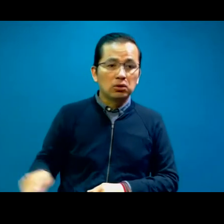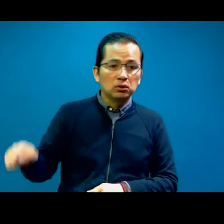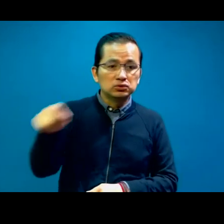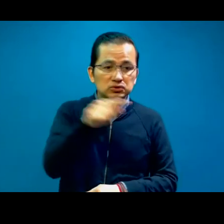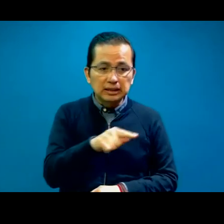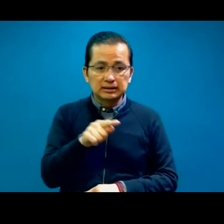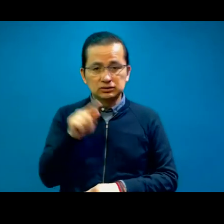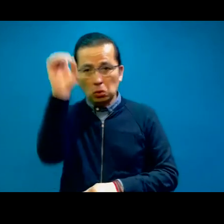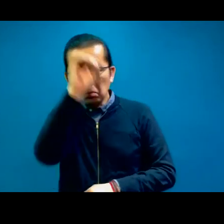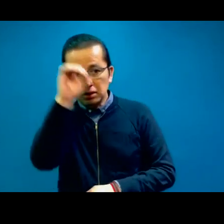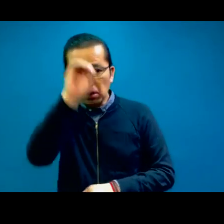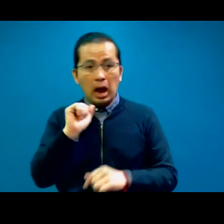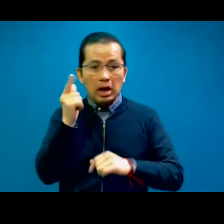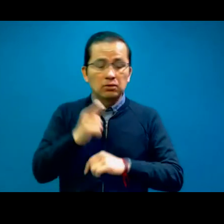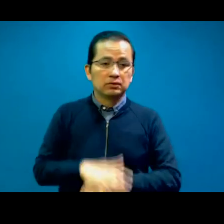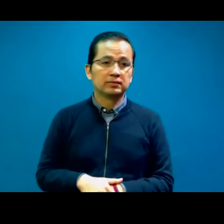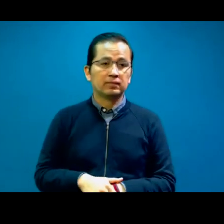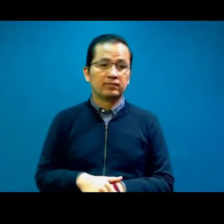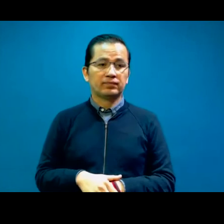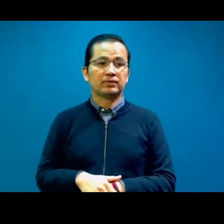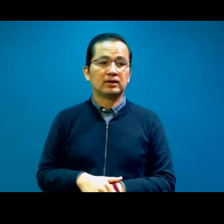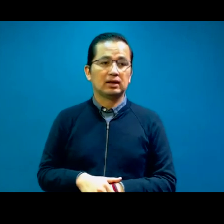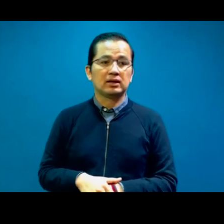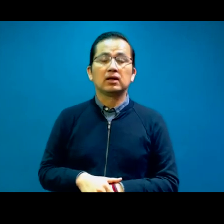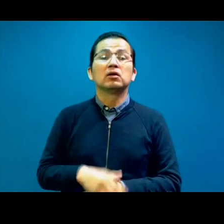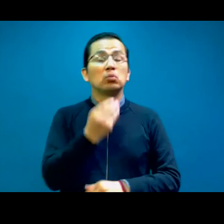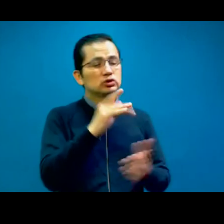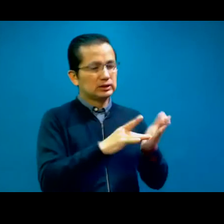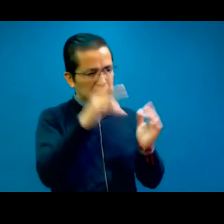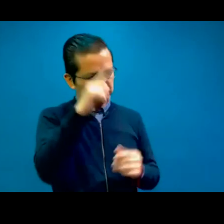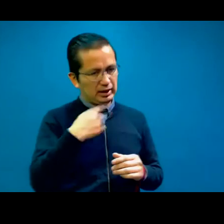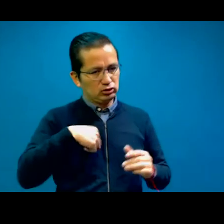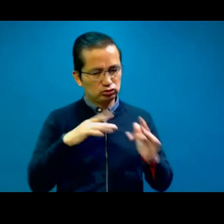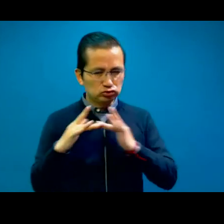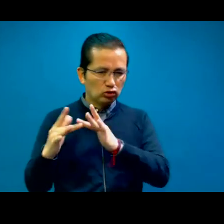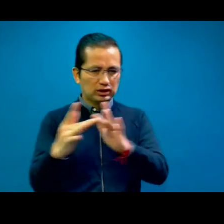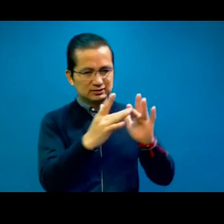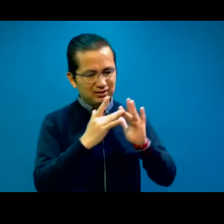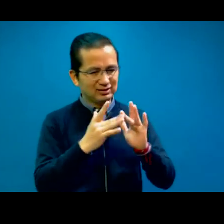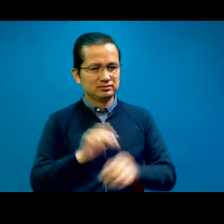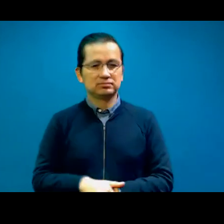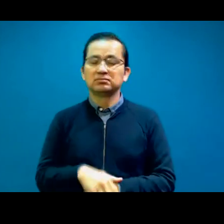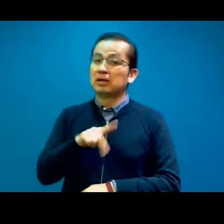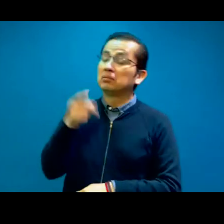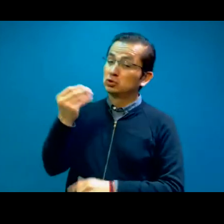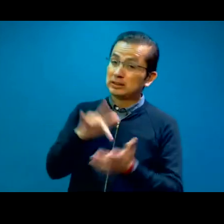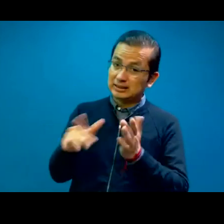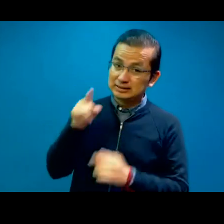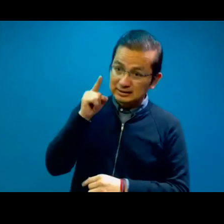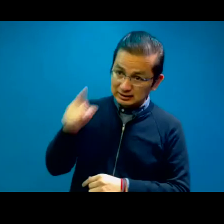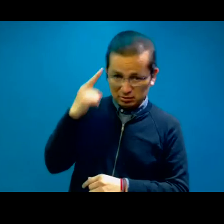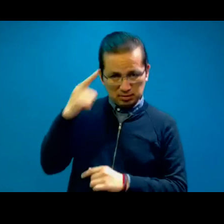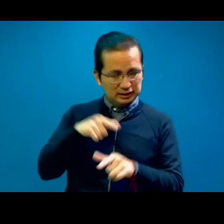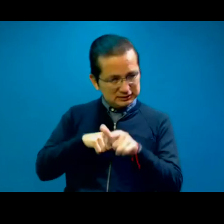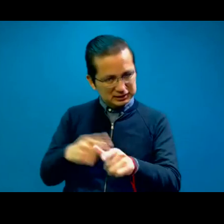Nos comenta Natalia, muchas gracias por este foro. Qué linda manera de conectarnos con nuestros colegas. Ay, Natalia, muchas gracias a ti por haberte estado hasta el final.